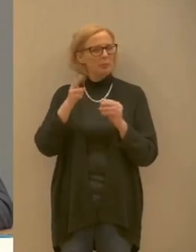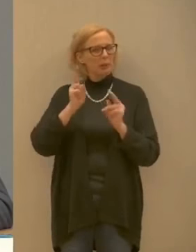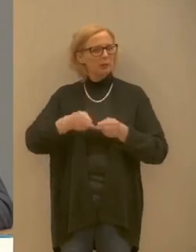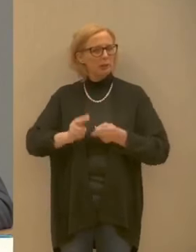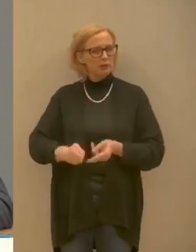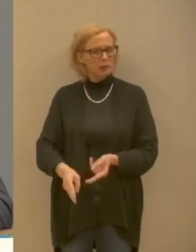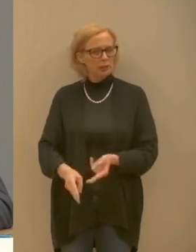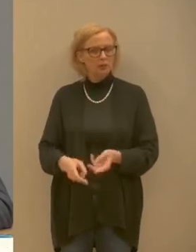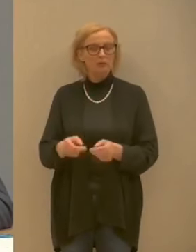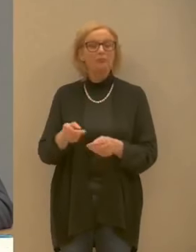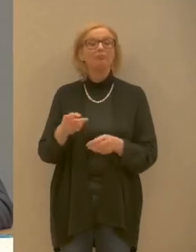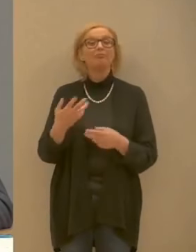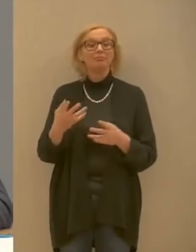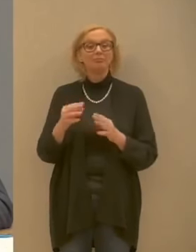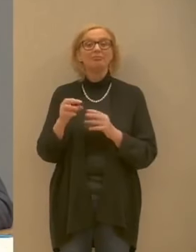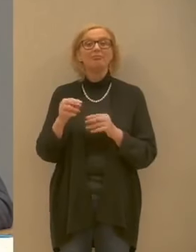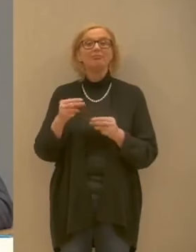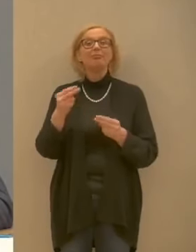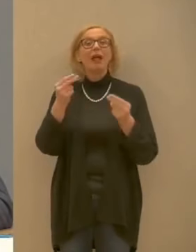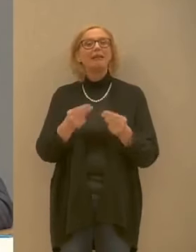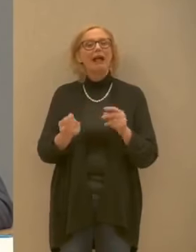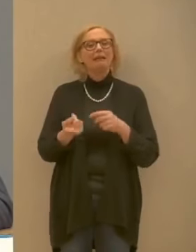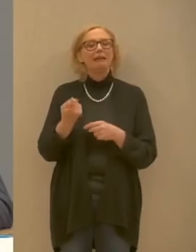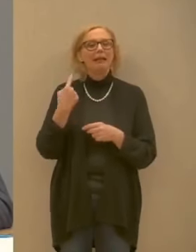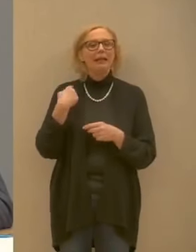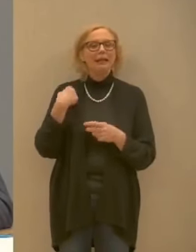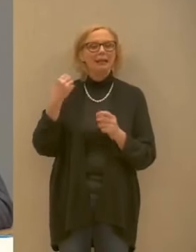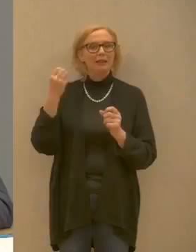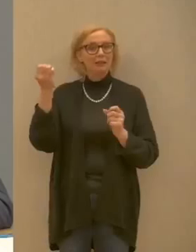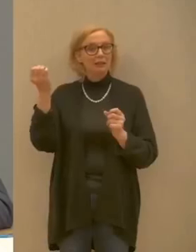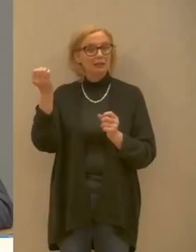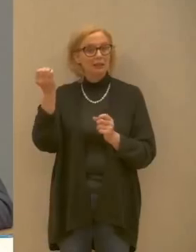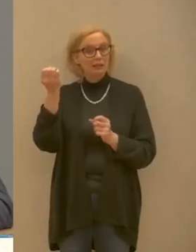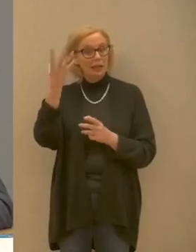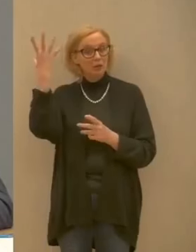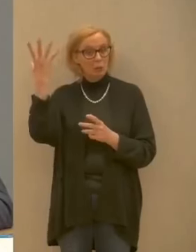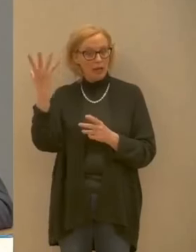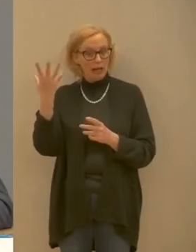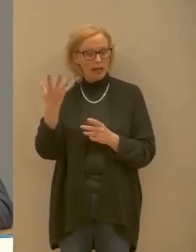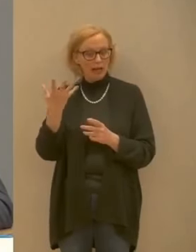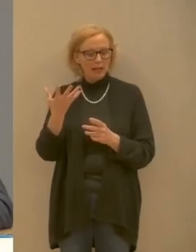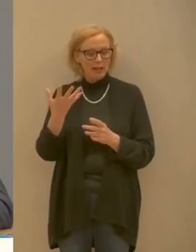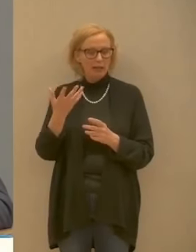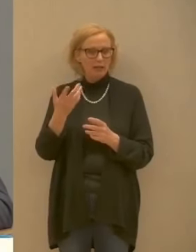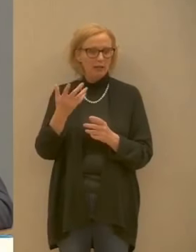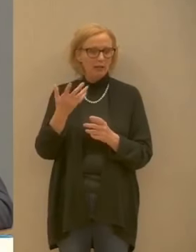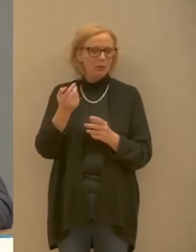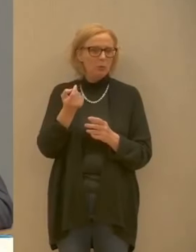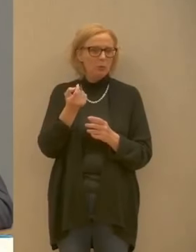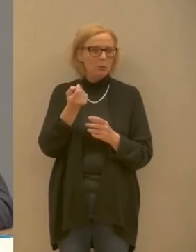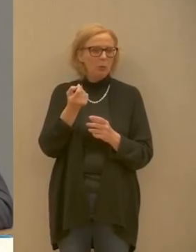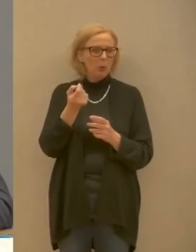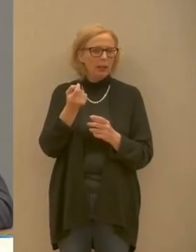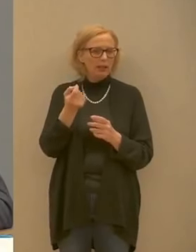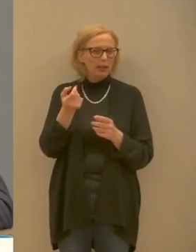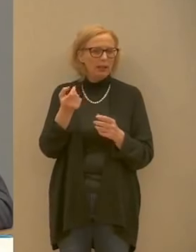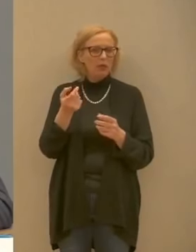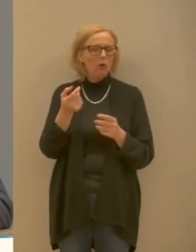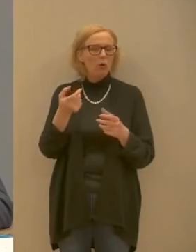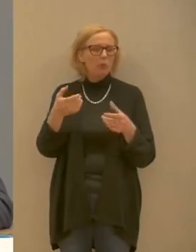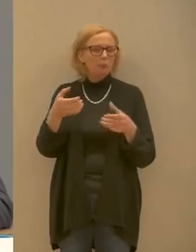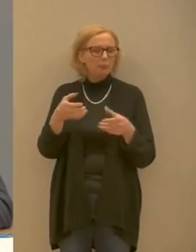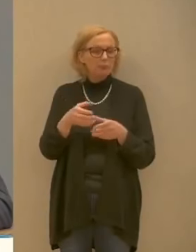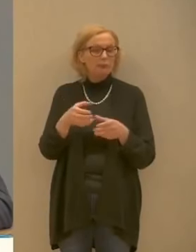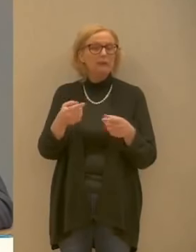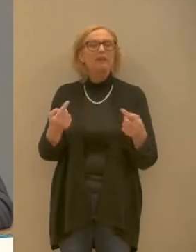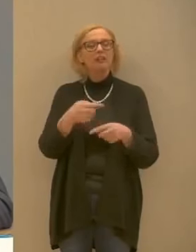ieri noi li consideravamo casuali. Il fatto che ieri i dati fossero, diciamo, non così negativi, i dati